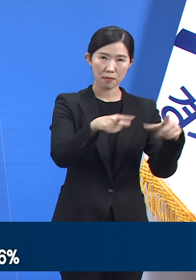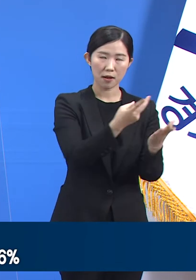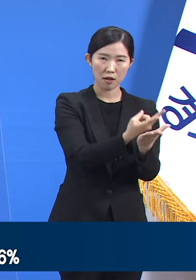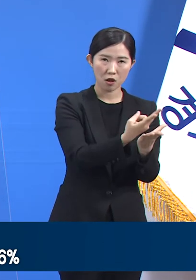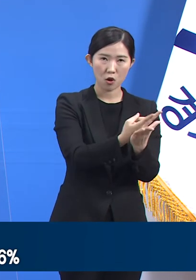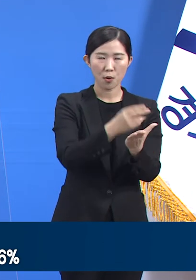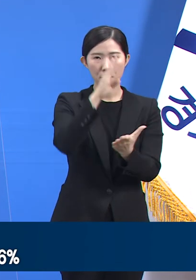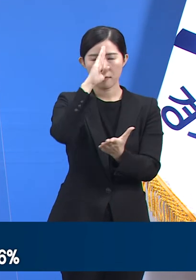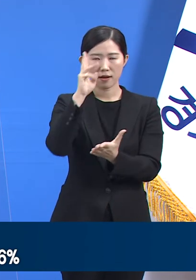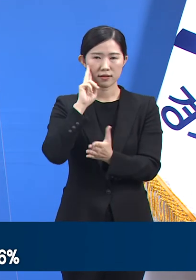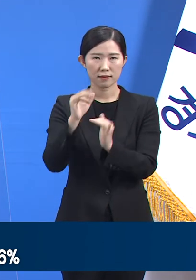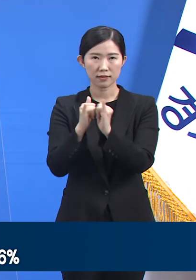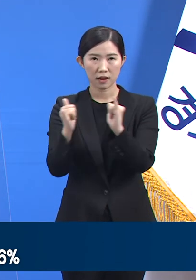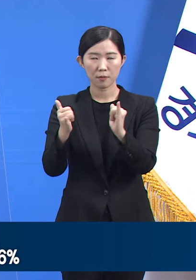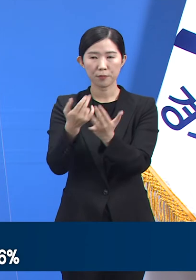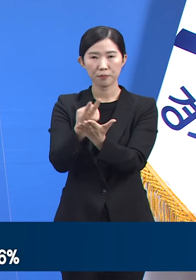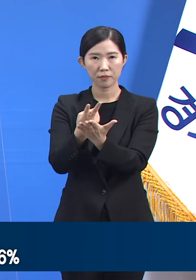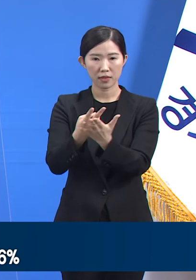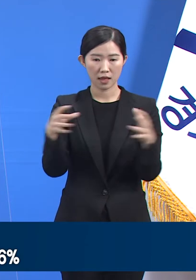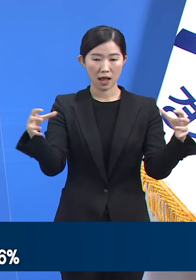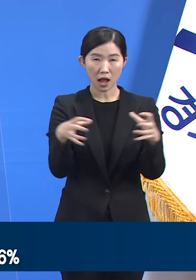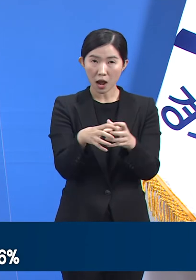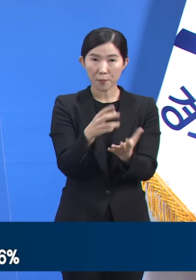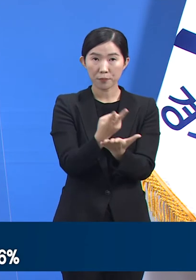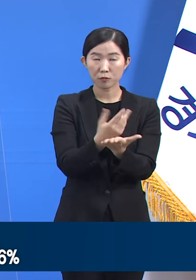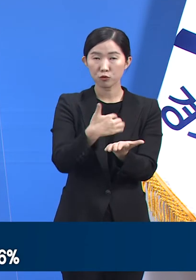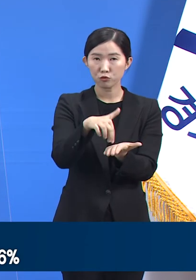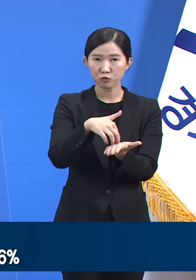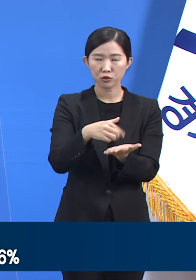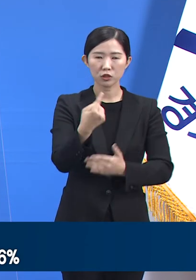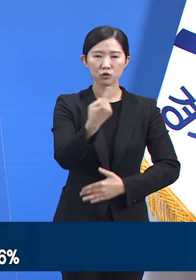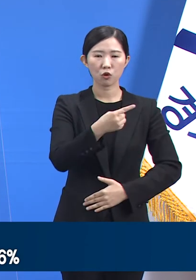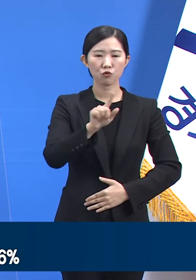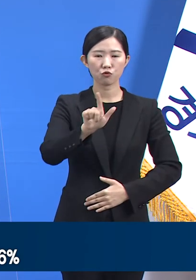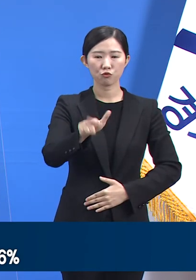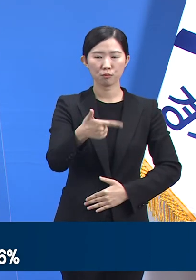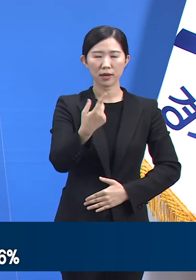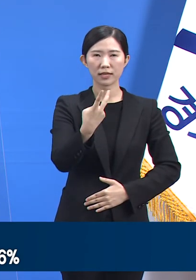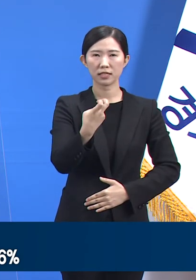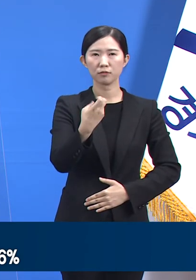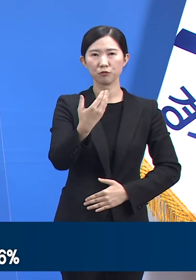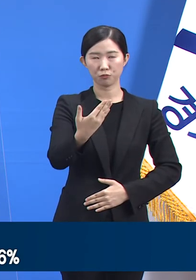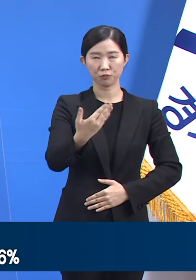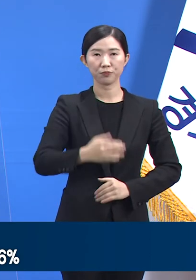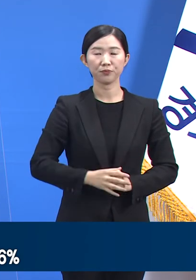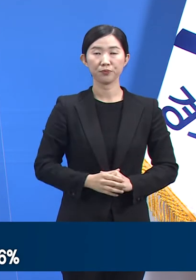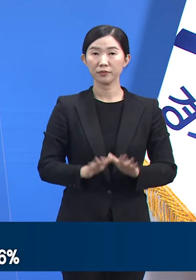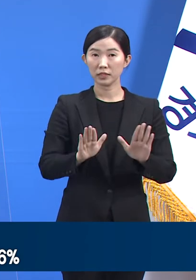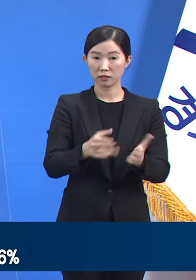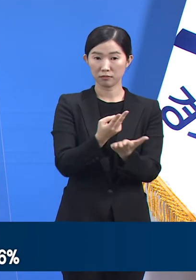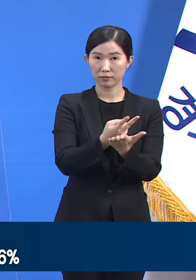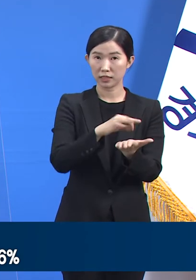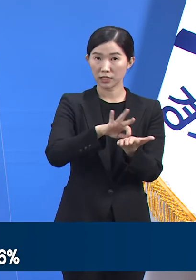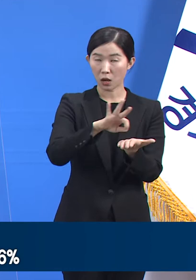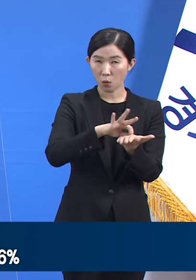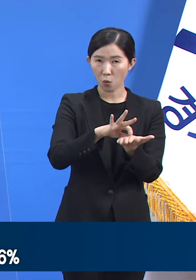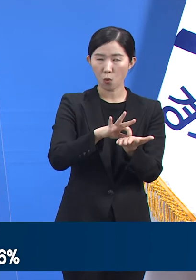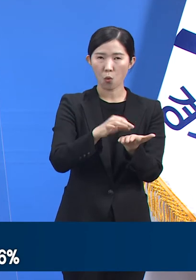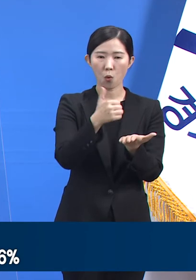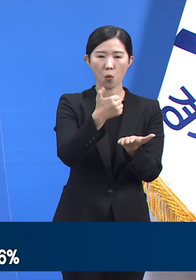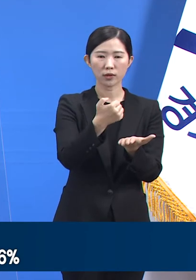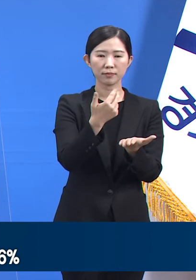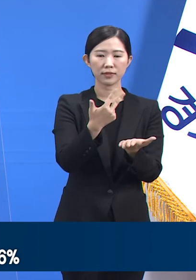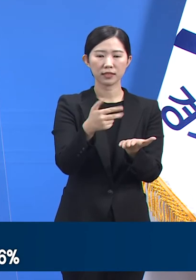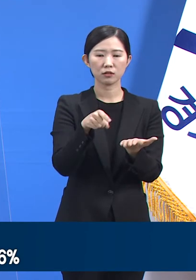병상을 합한 도내 의료기관 확보 병상은 총 1629개입니다. 현재 병상 가동률은 57